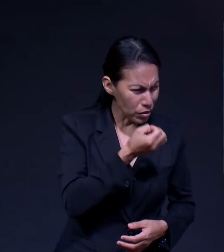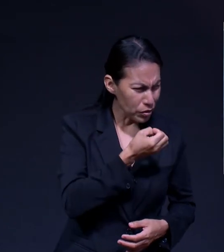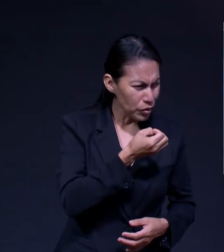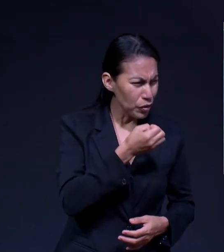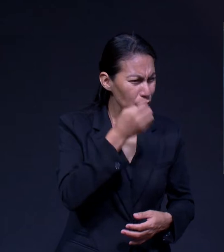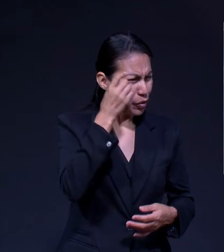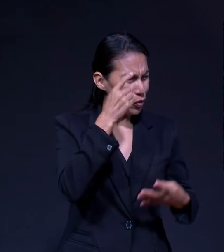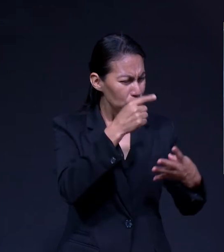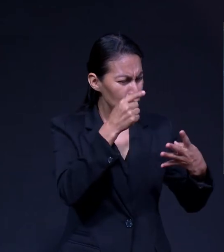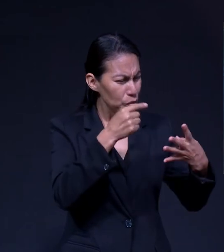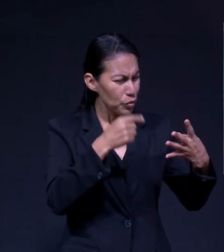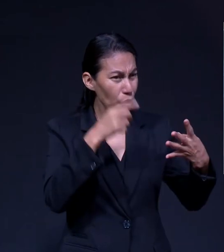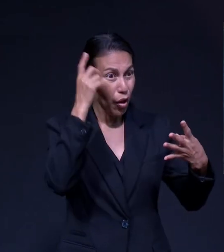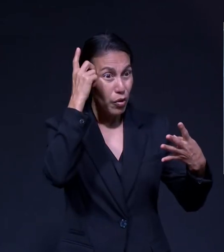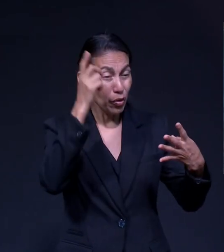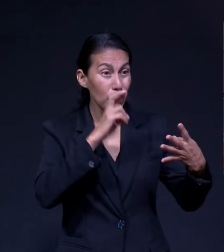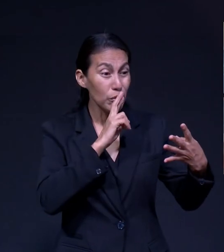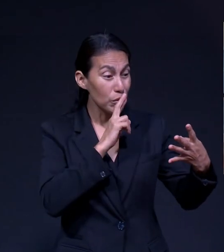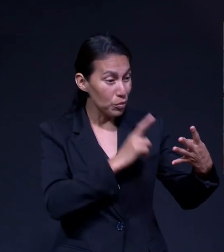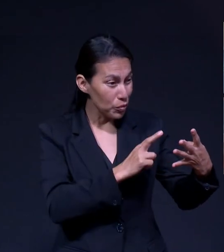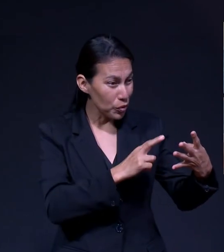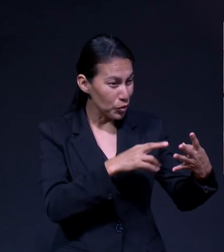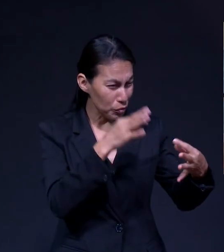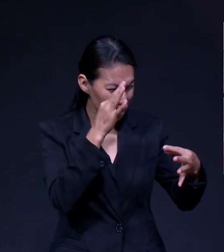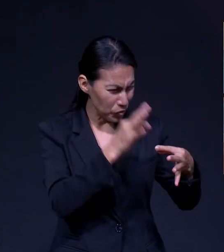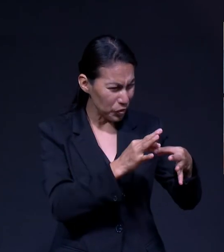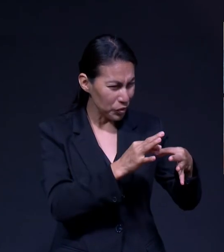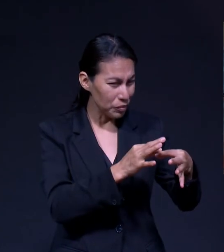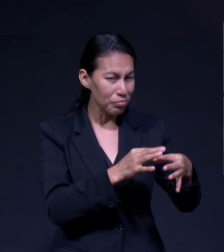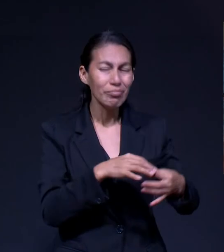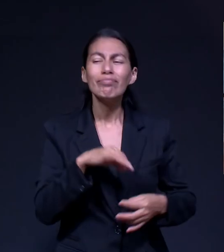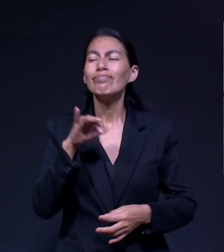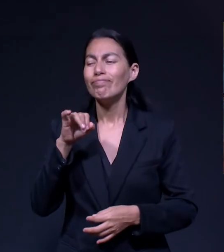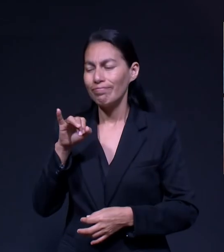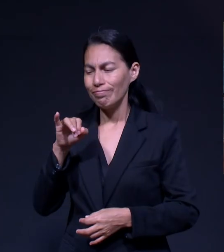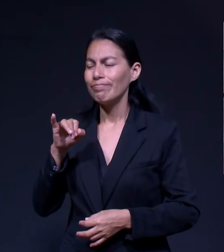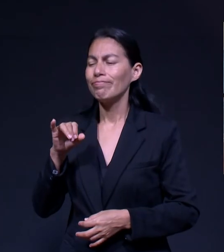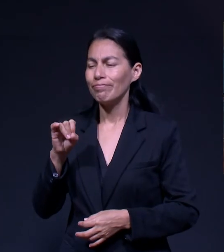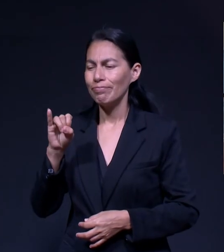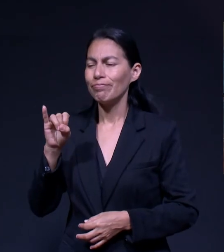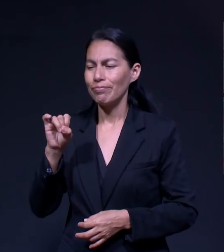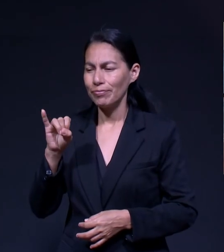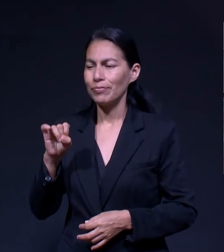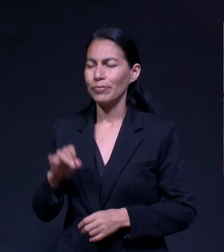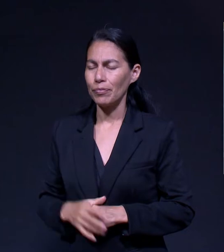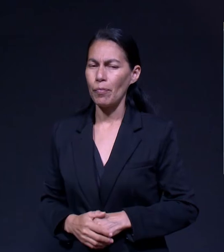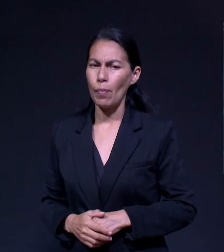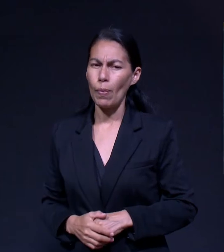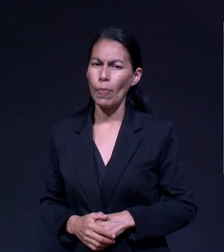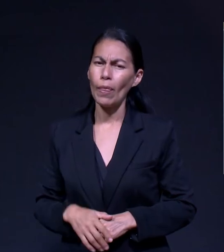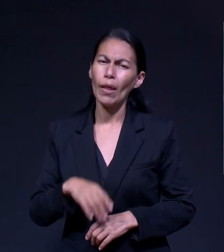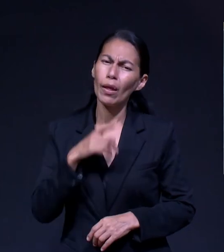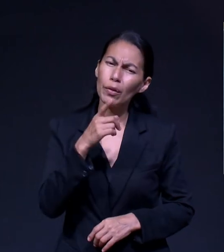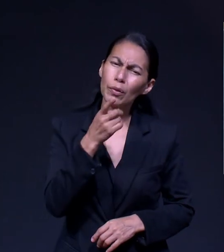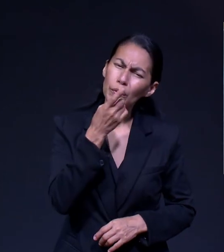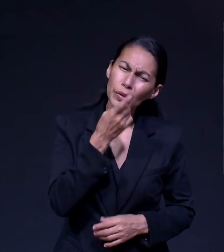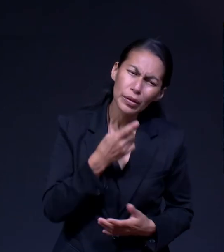Al pie de la letra Y tú tienes Nos has descrito Una característica Que podría ser